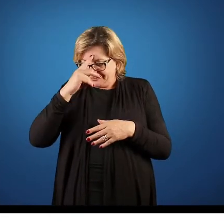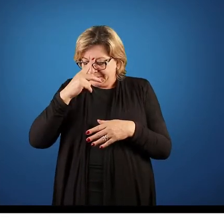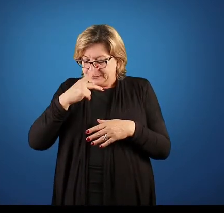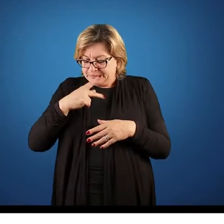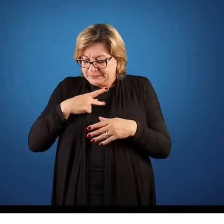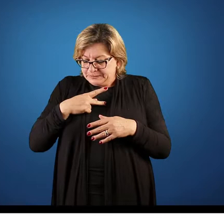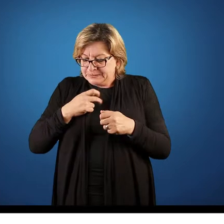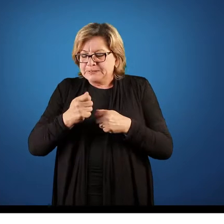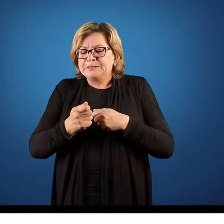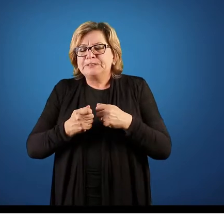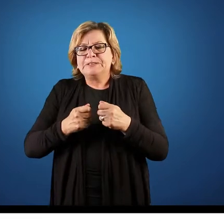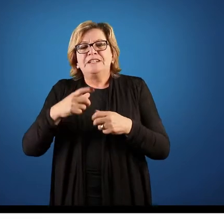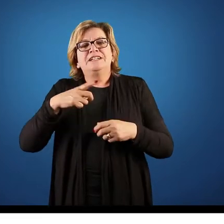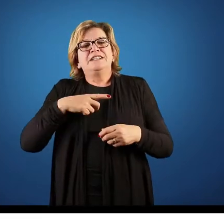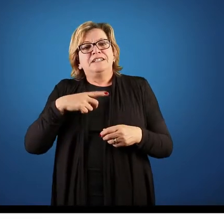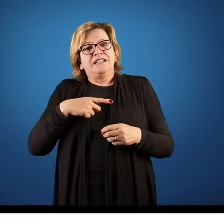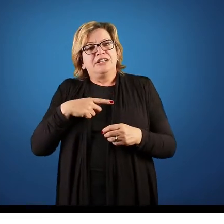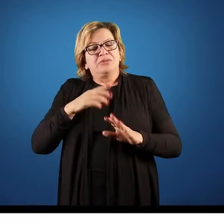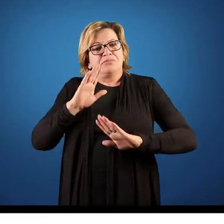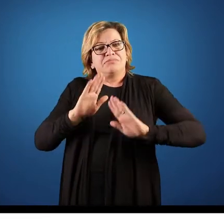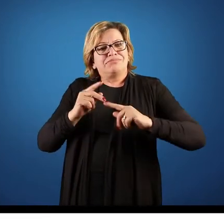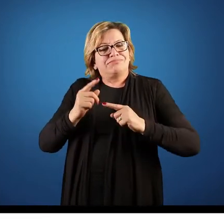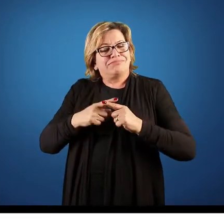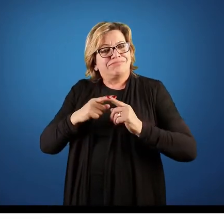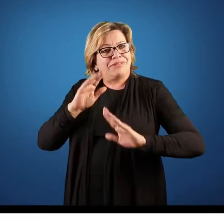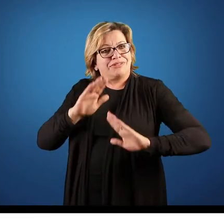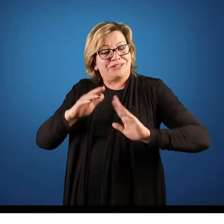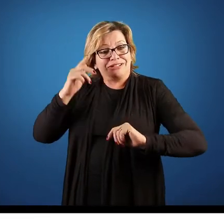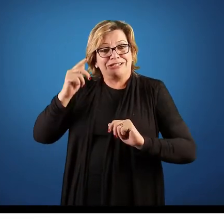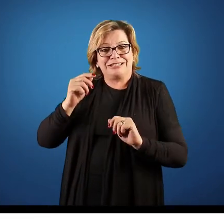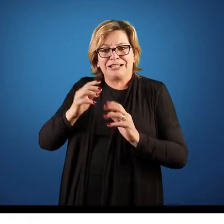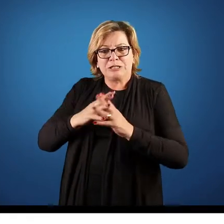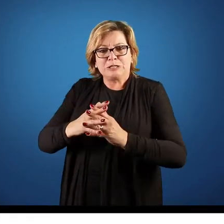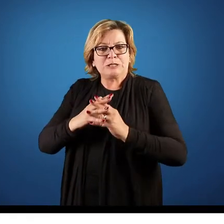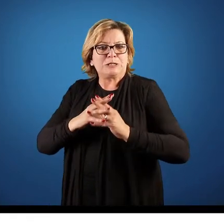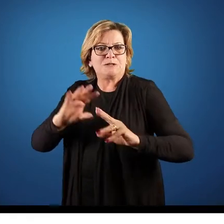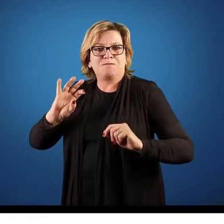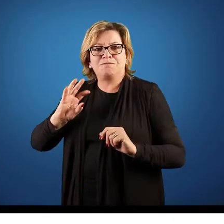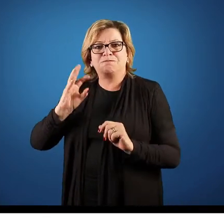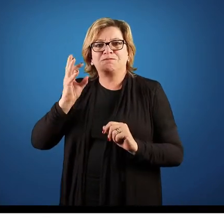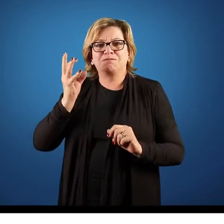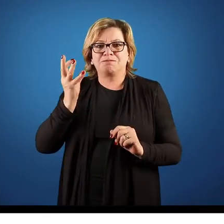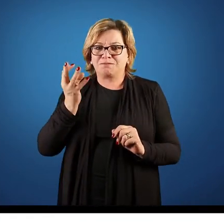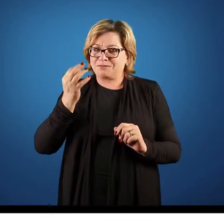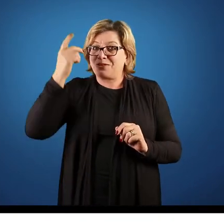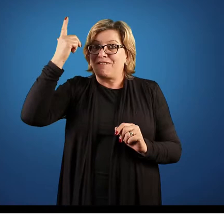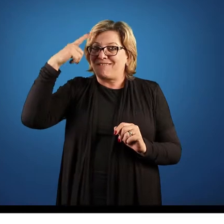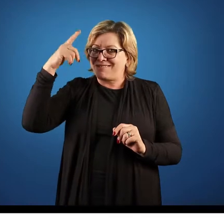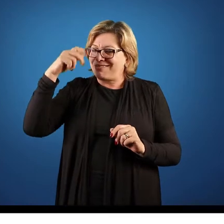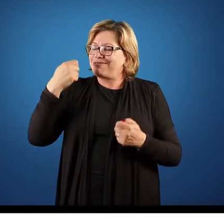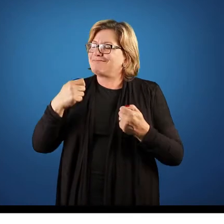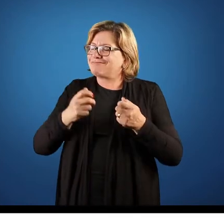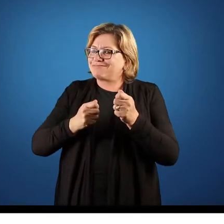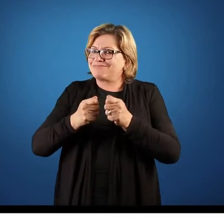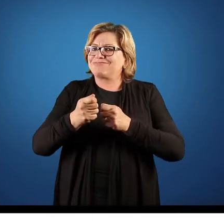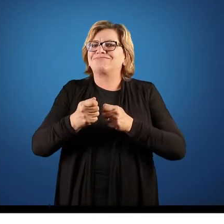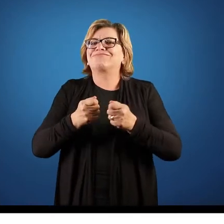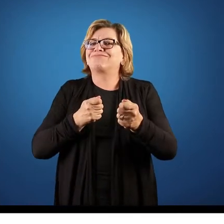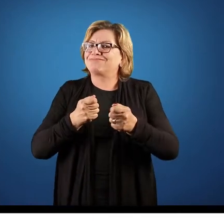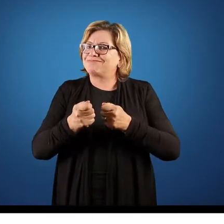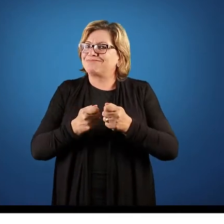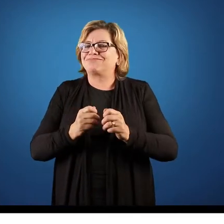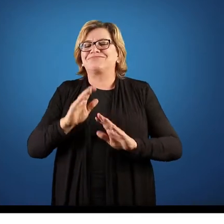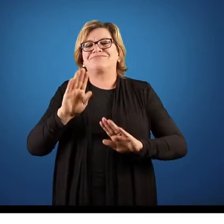direto trabalhando com conflitos dentro da organização e esses conflitos, quem perde o autocontrole é aquela pessoa que é mais prejudicada.